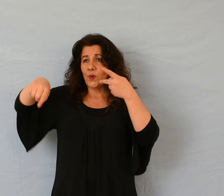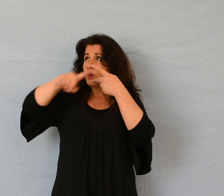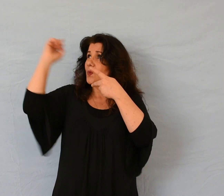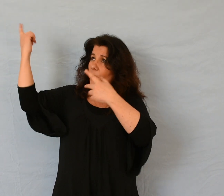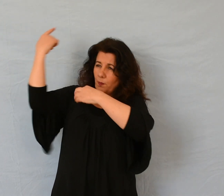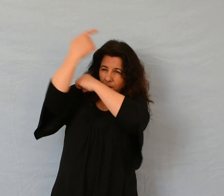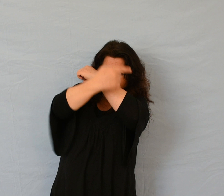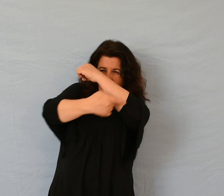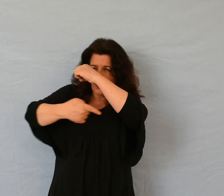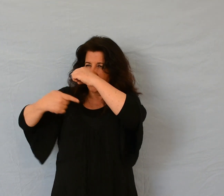bouclier.